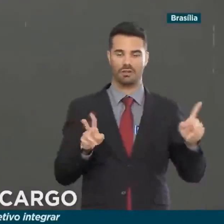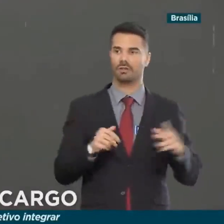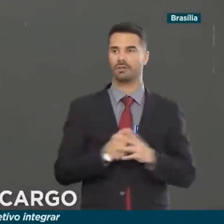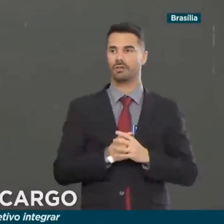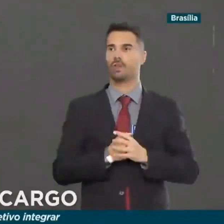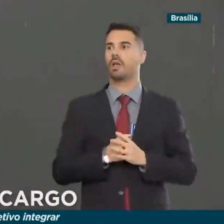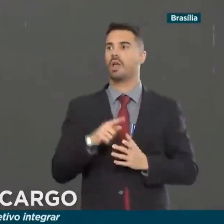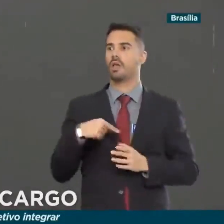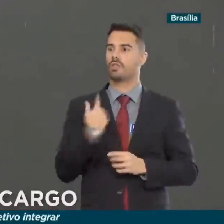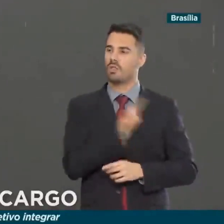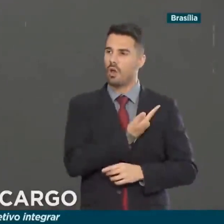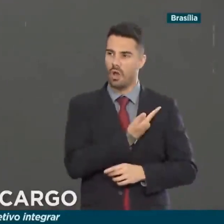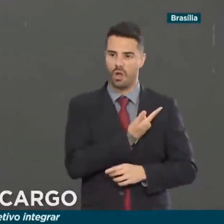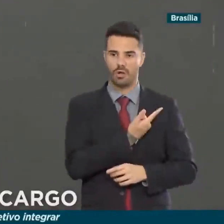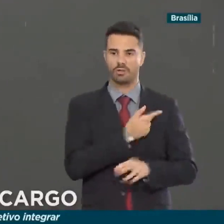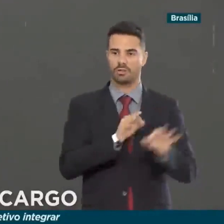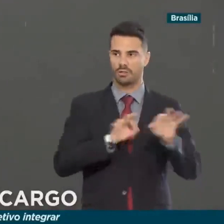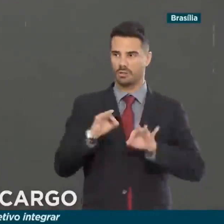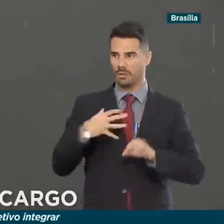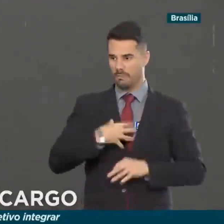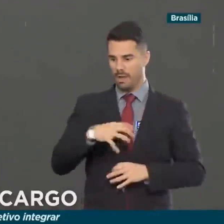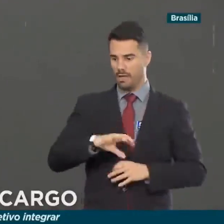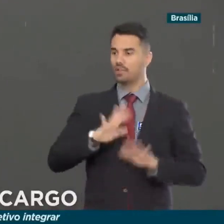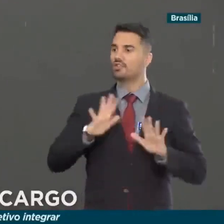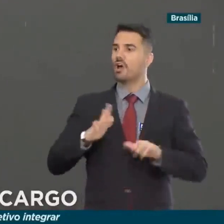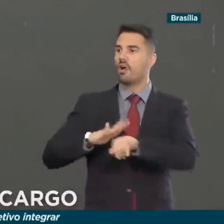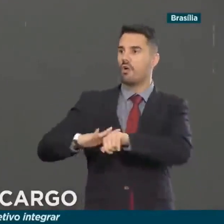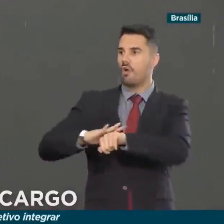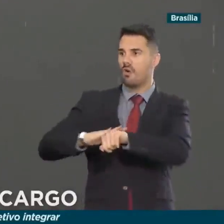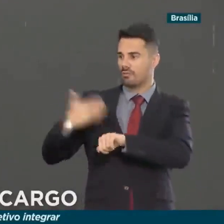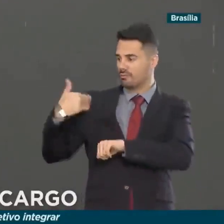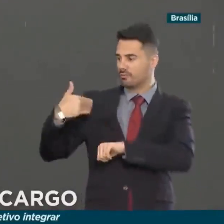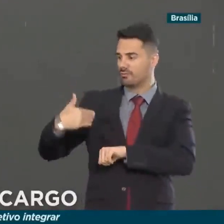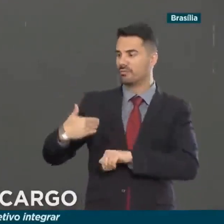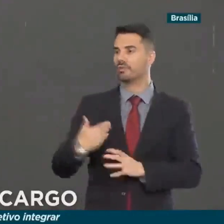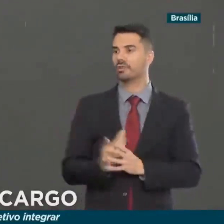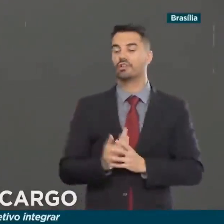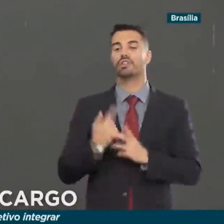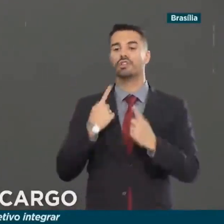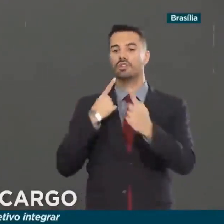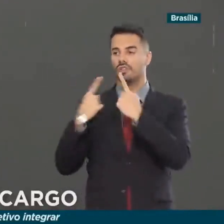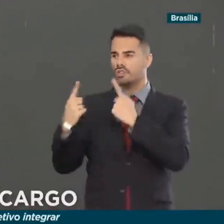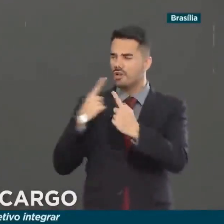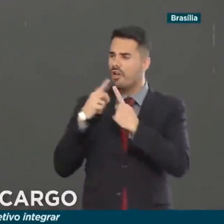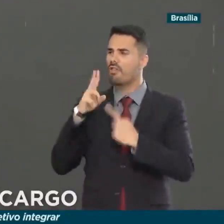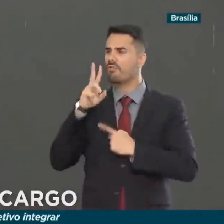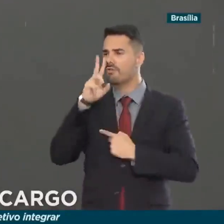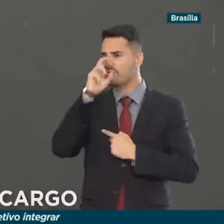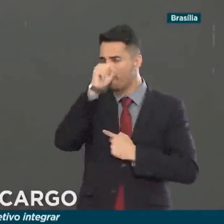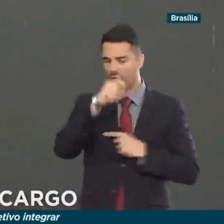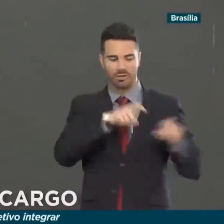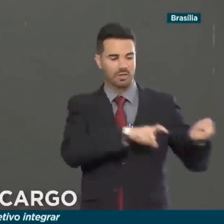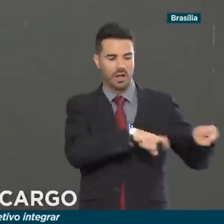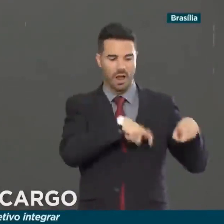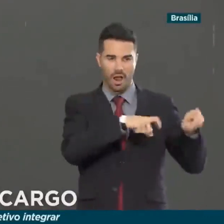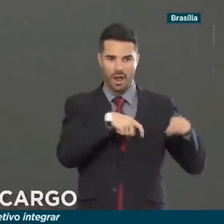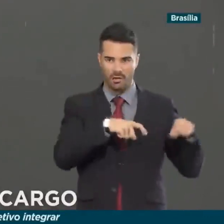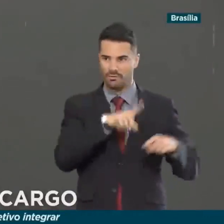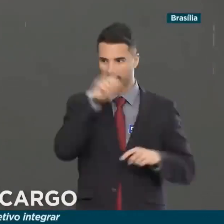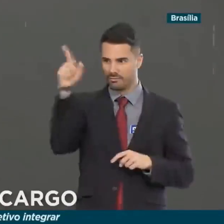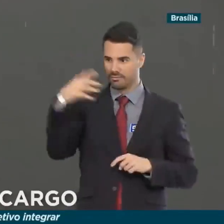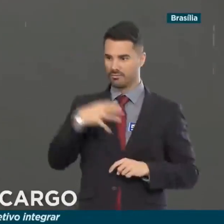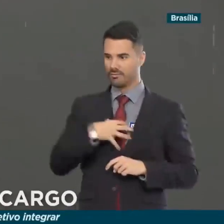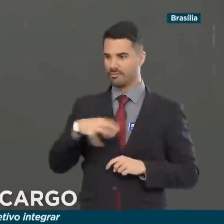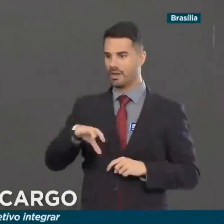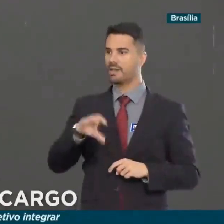Construímos e dialogamos na Bahia nos últimos anos um diálogo intenso com o agronegócio do oeste da